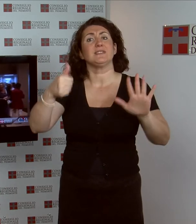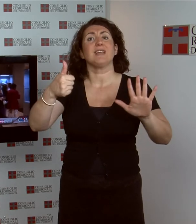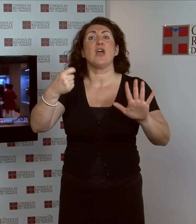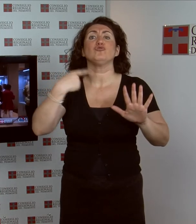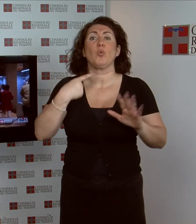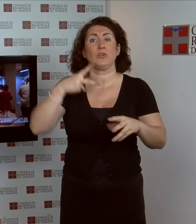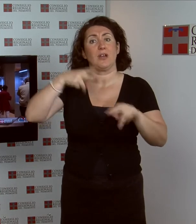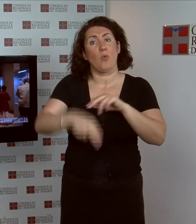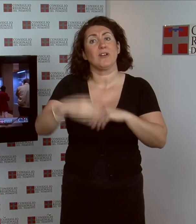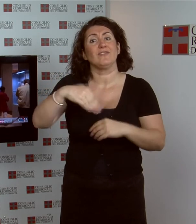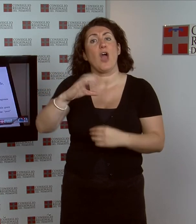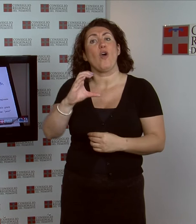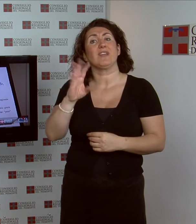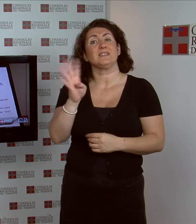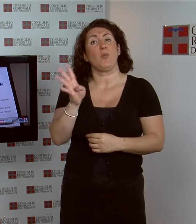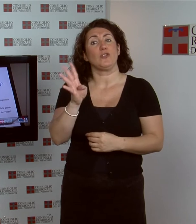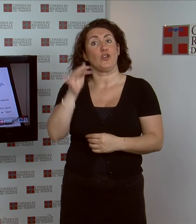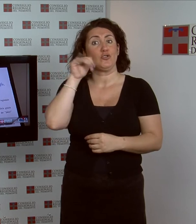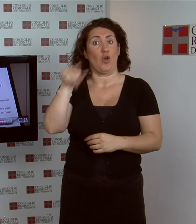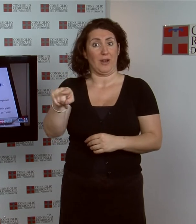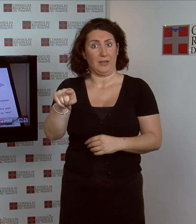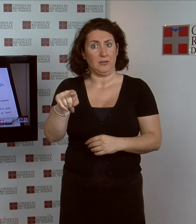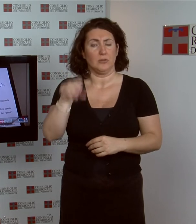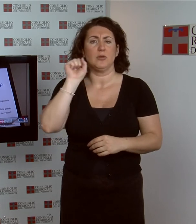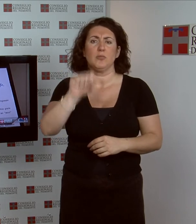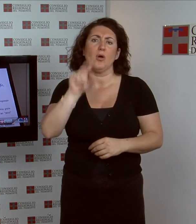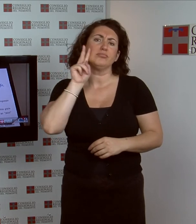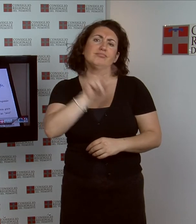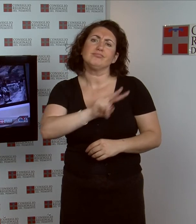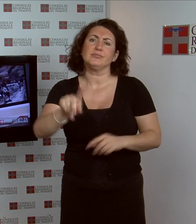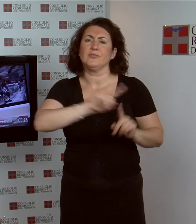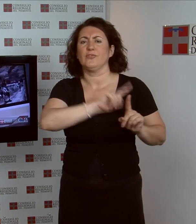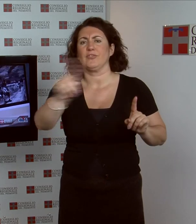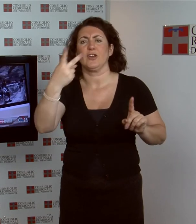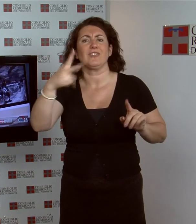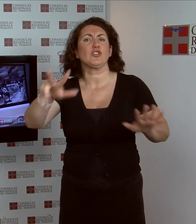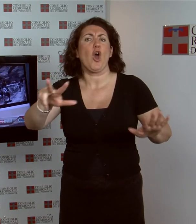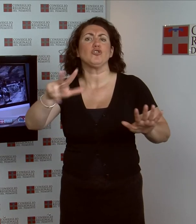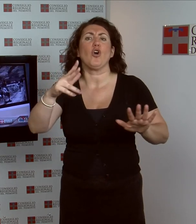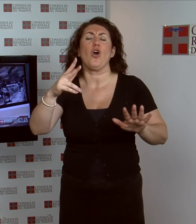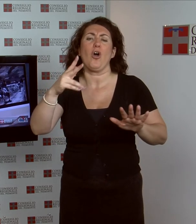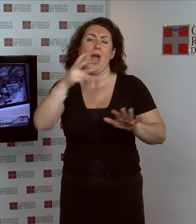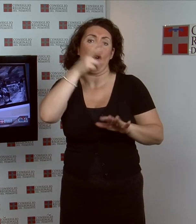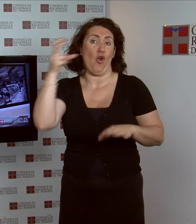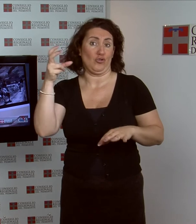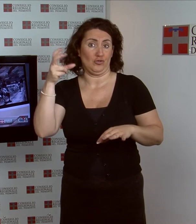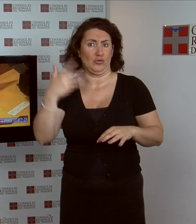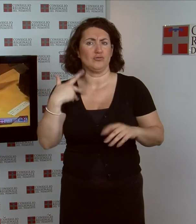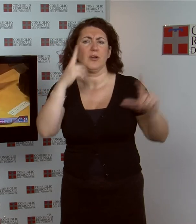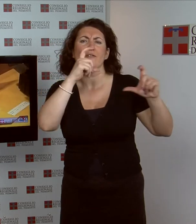a Torino. La rassegna, visibile fino al 28 agosto, propone una serie di scatti fotografici realizzati da Marchis, che coniugò